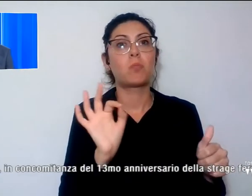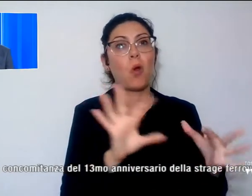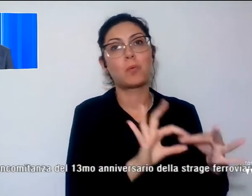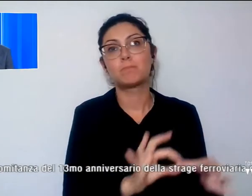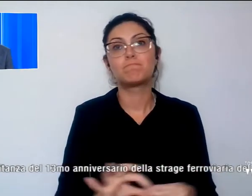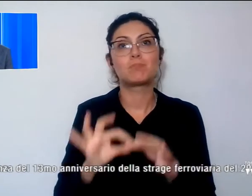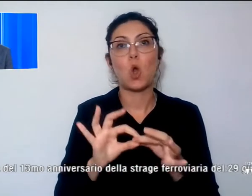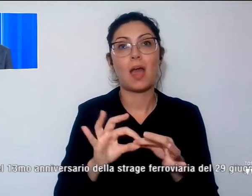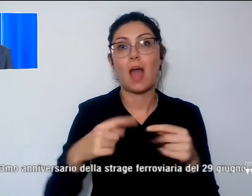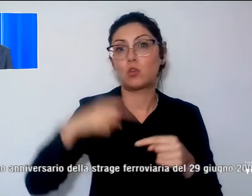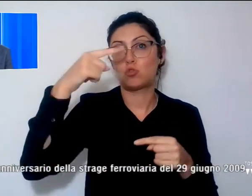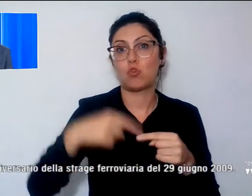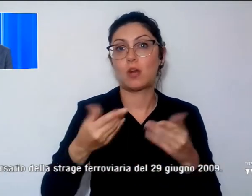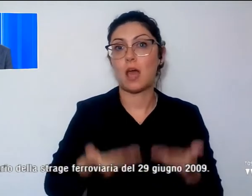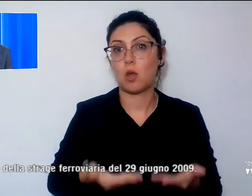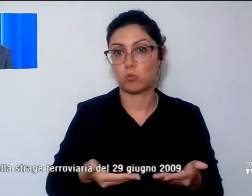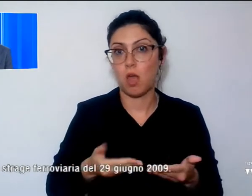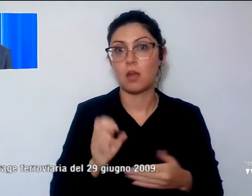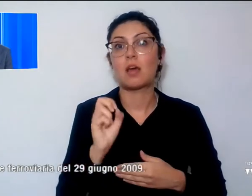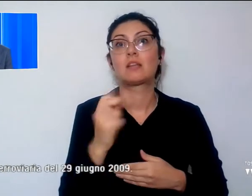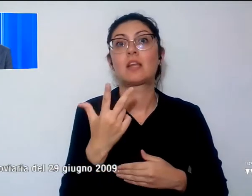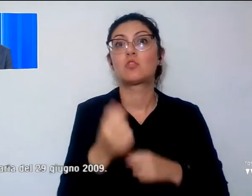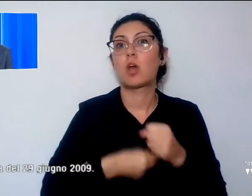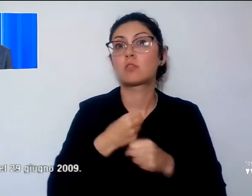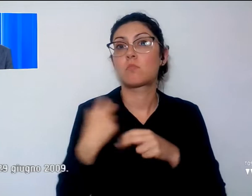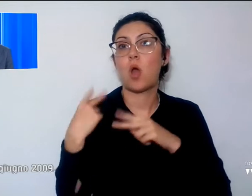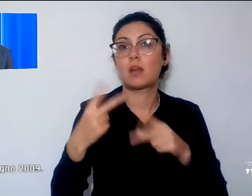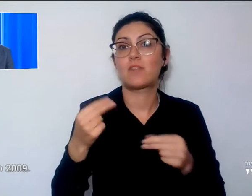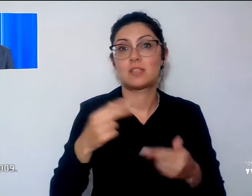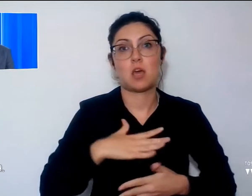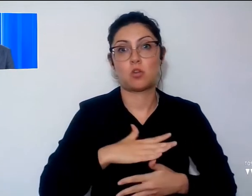odierna e il tredicesimo anniversario della strage.